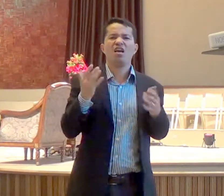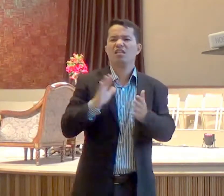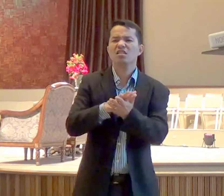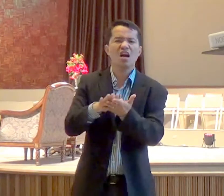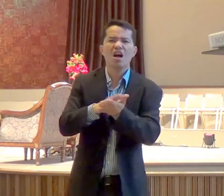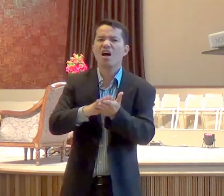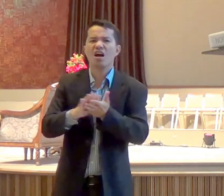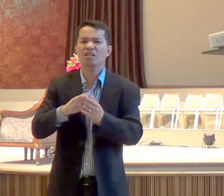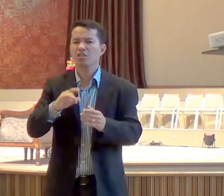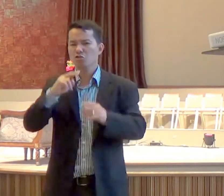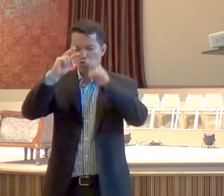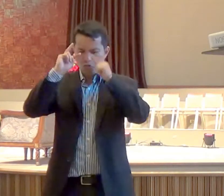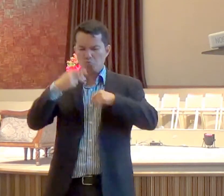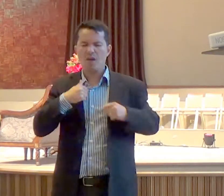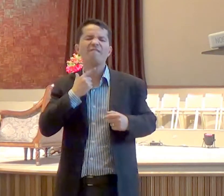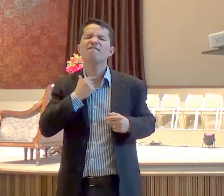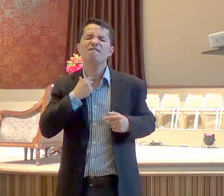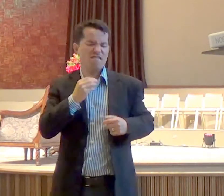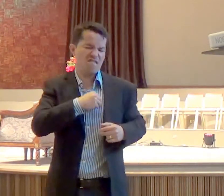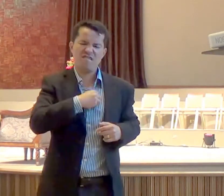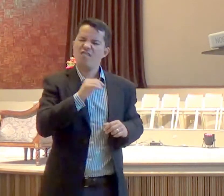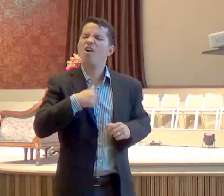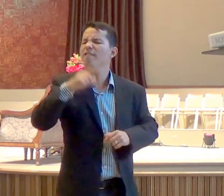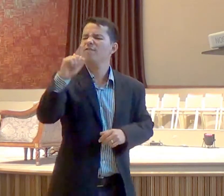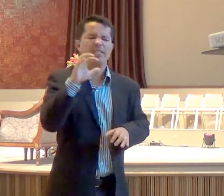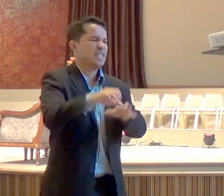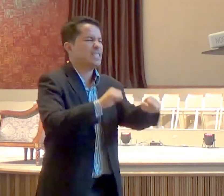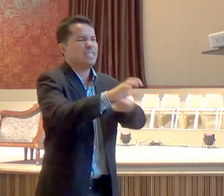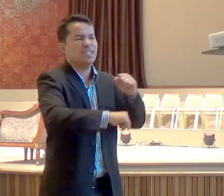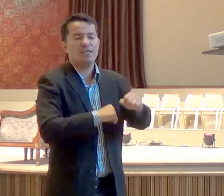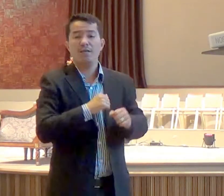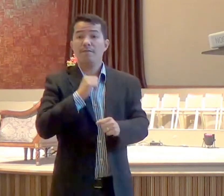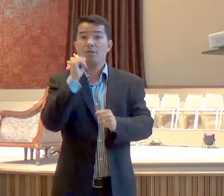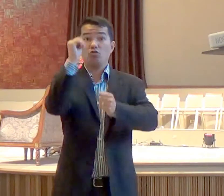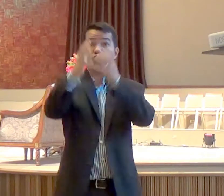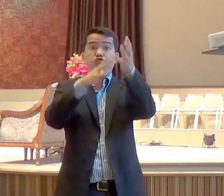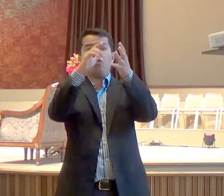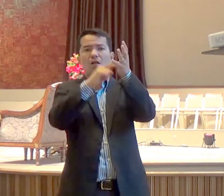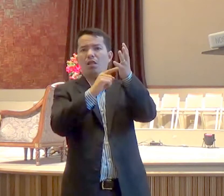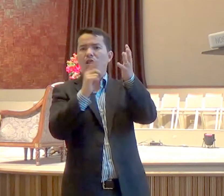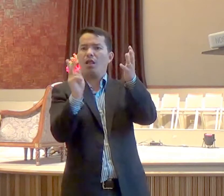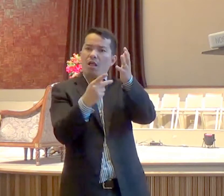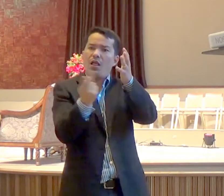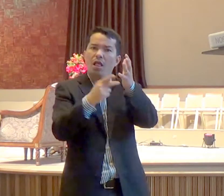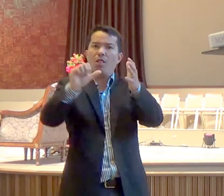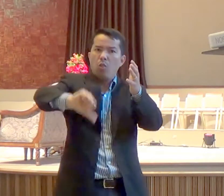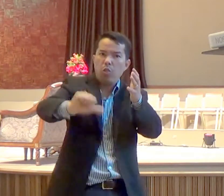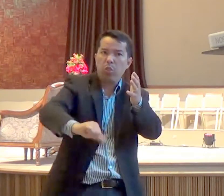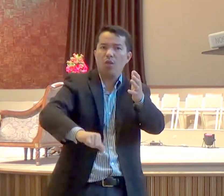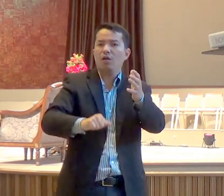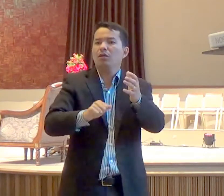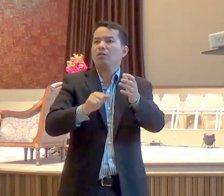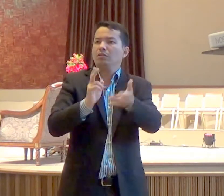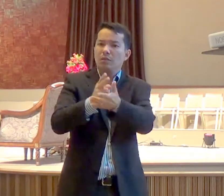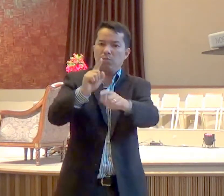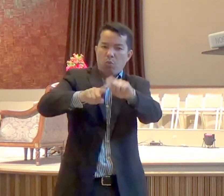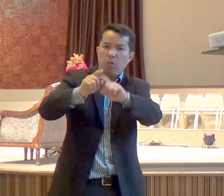segundo as suas paixões, a sua boca, vive propalando, grandes arrogâncias, são aduladores, dos